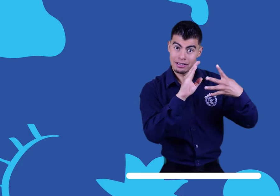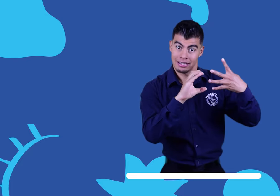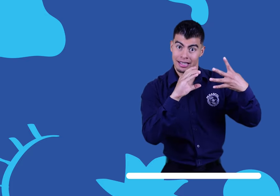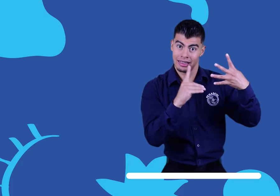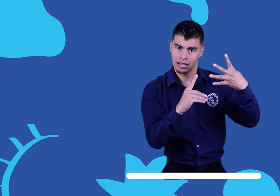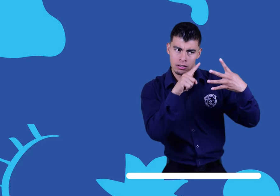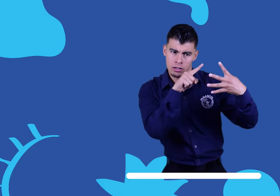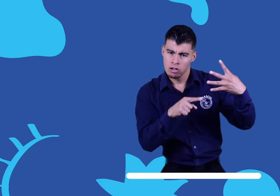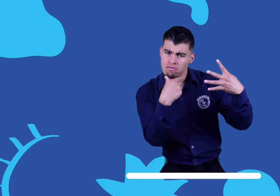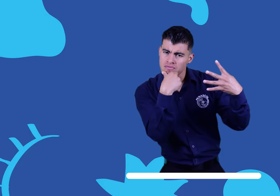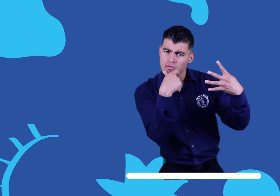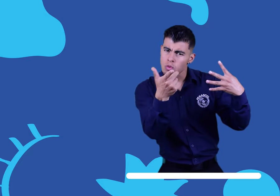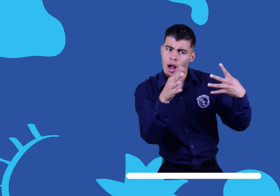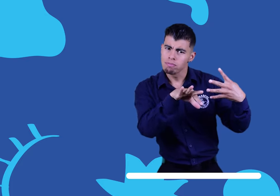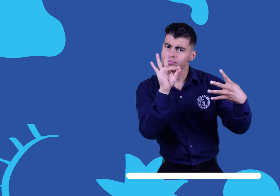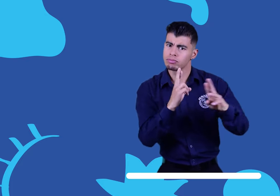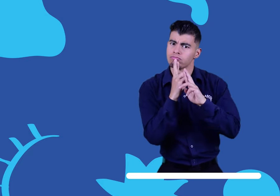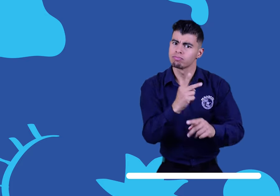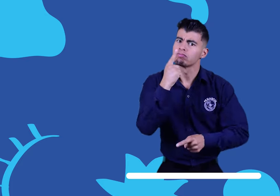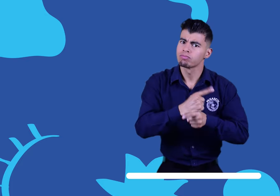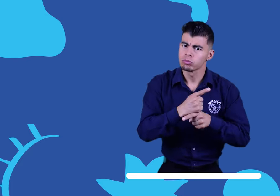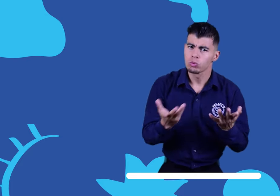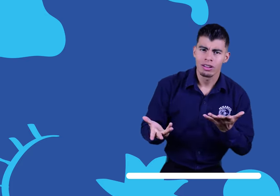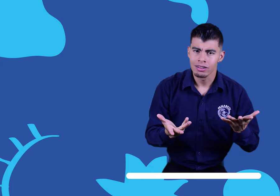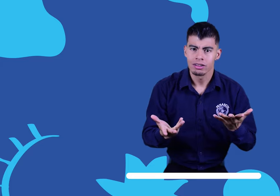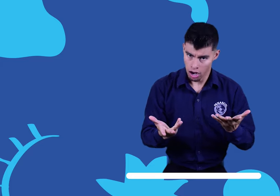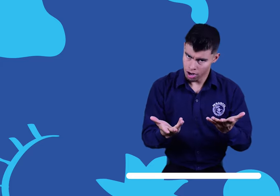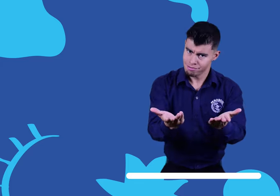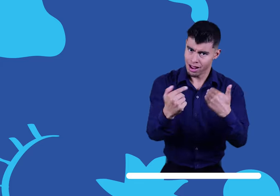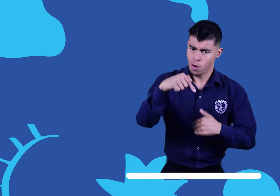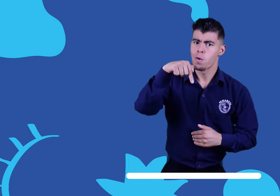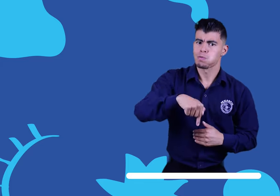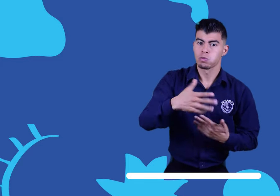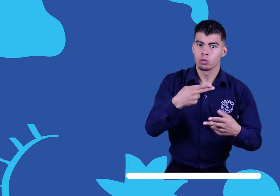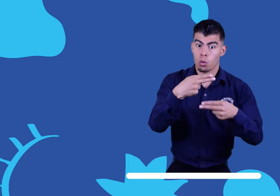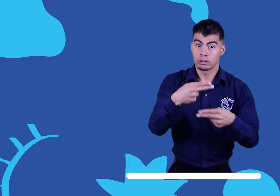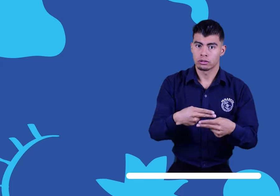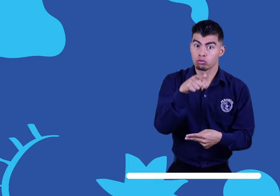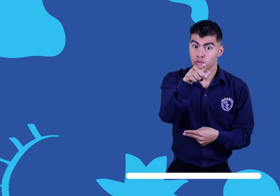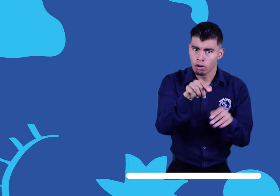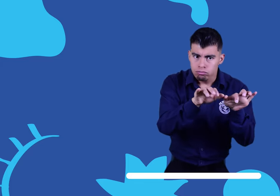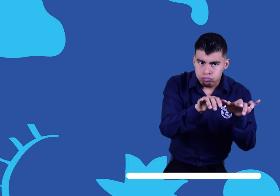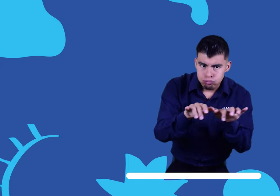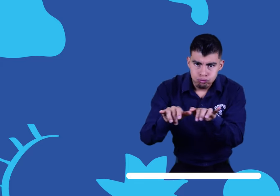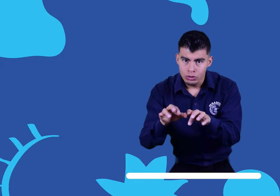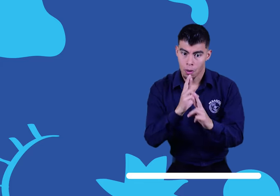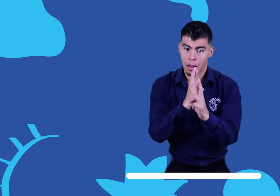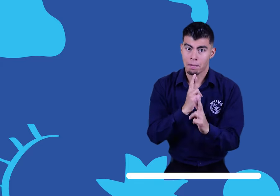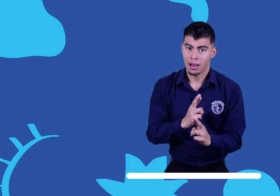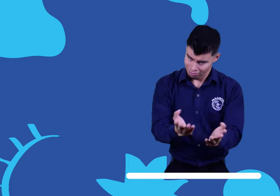hay opciones de respuesta? ¿Cuál crees que es la correcta? Escógela y escríbela en los comentarios. ¡Vamos! Escribe la